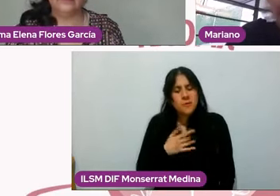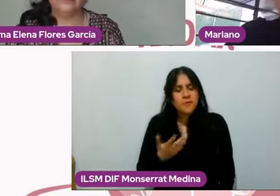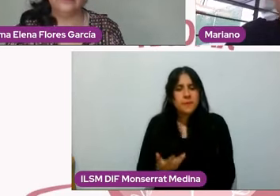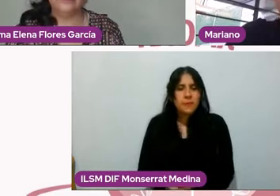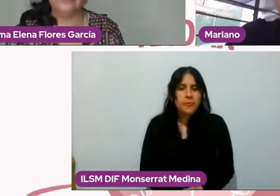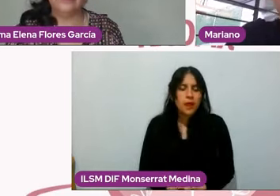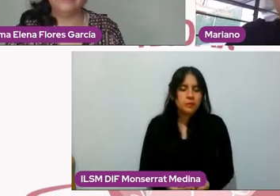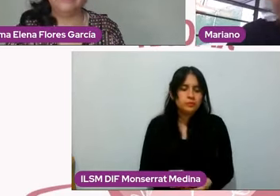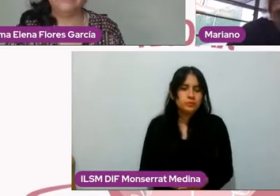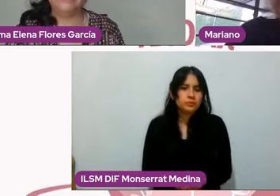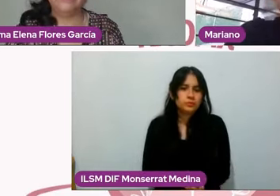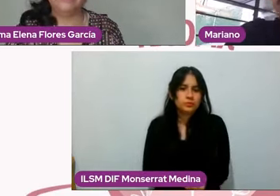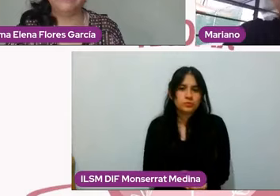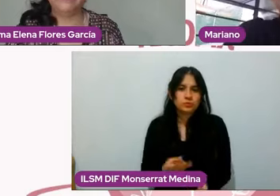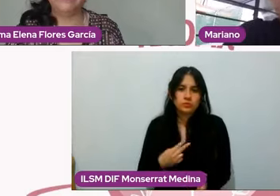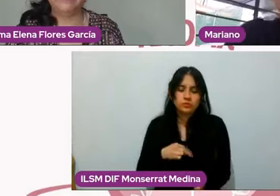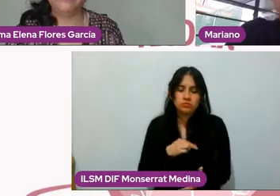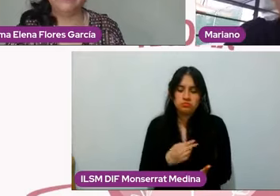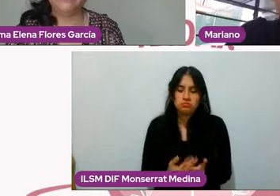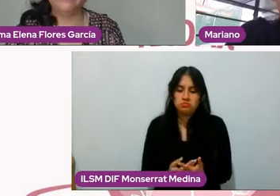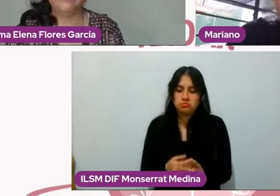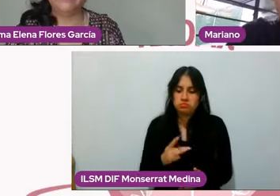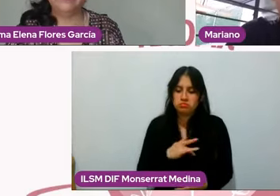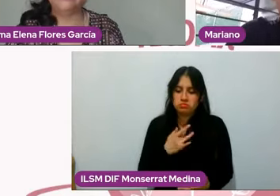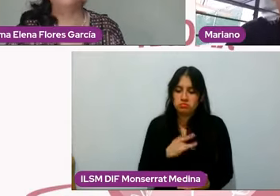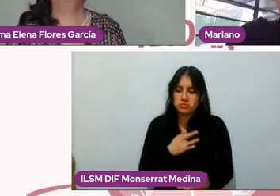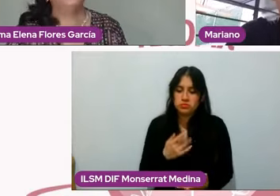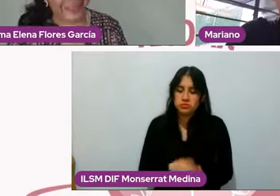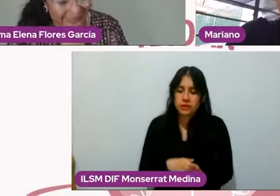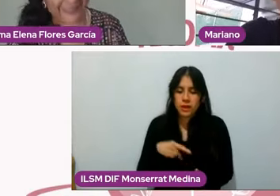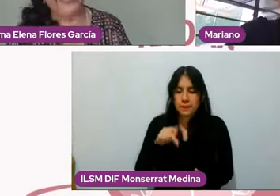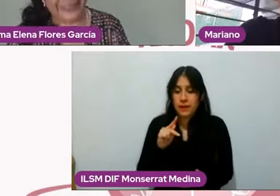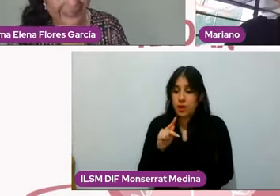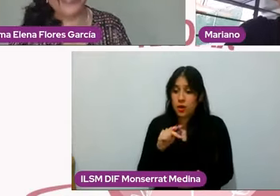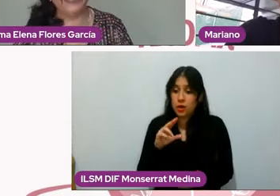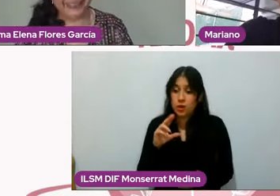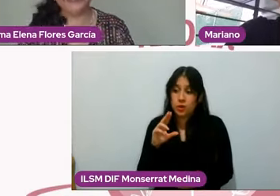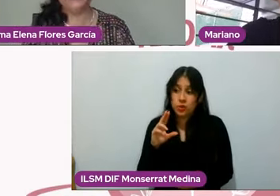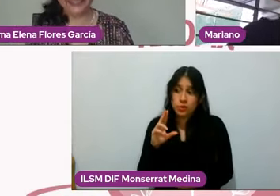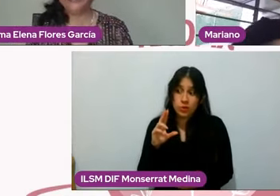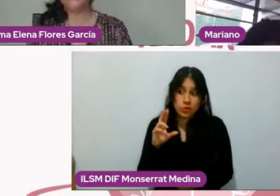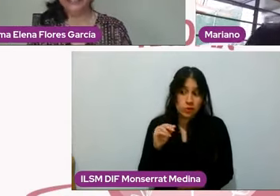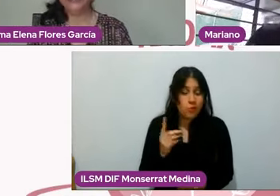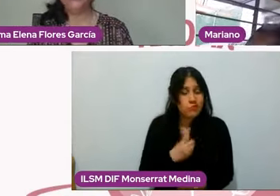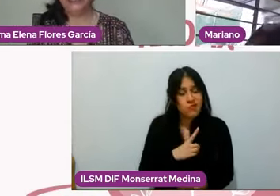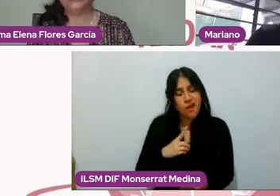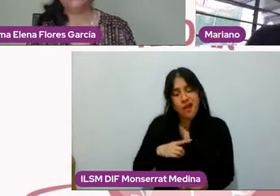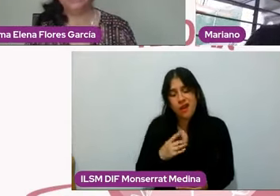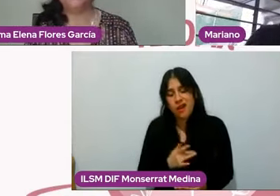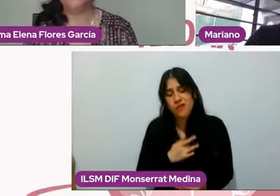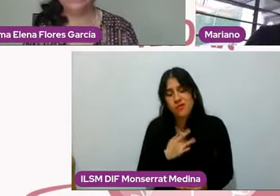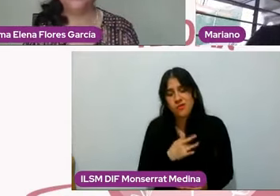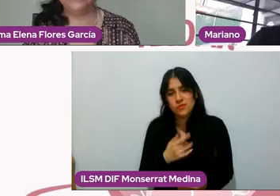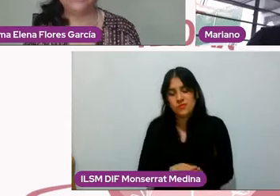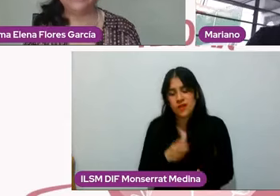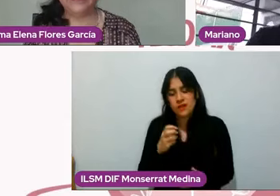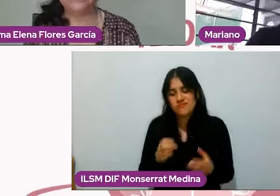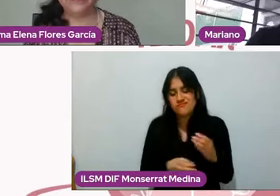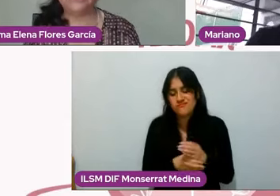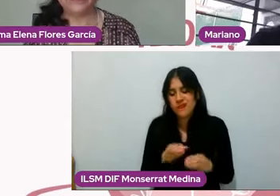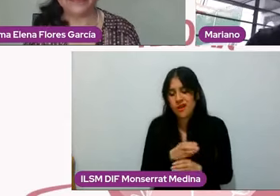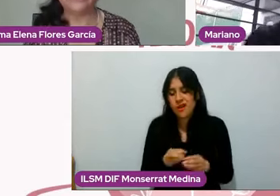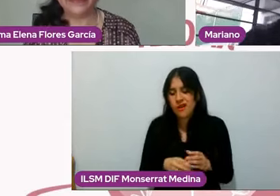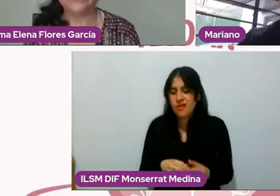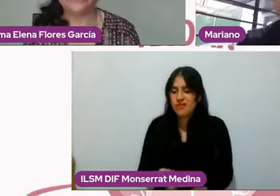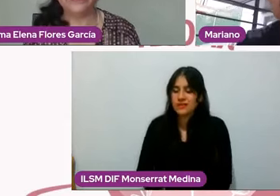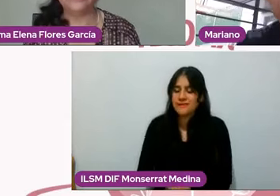que muy frecuentemente no teníamos por qué sentir, ¿no? Obviamente eso es algo que se tiene que trabajar a nivel